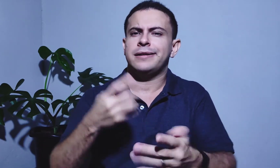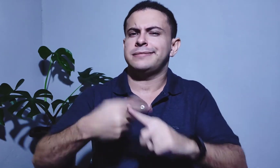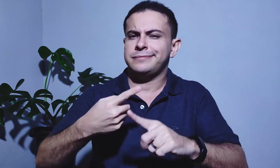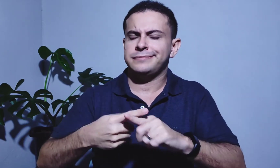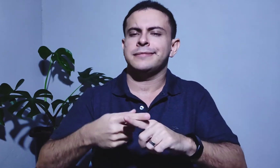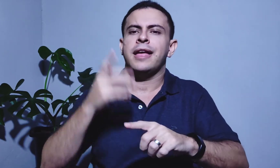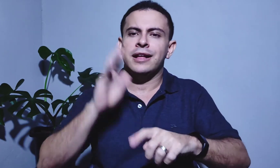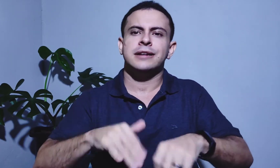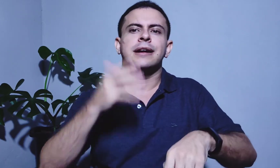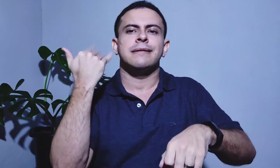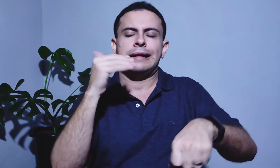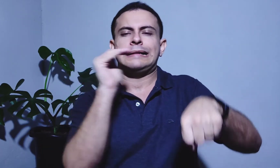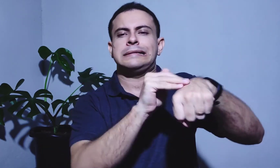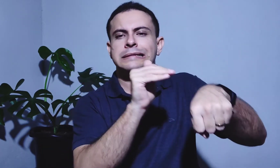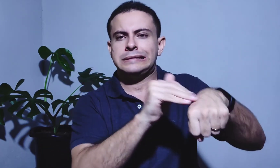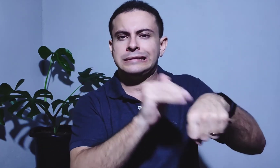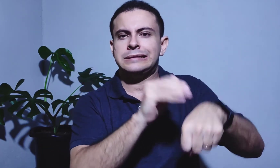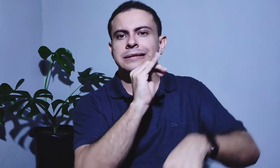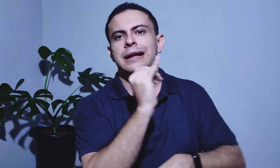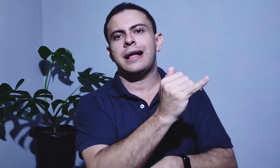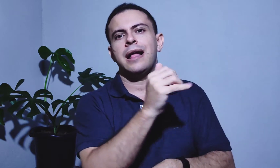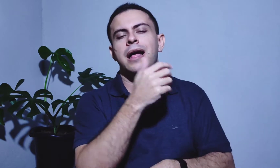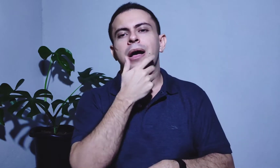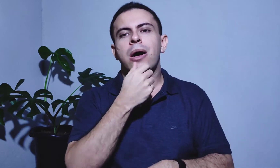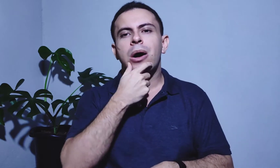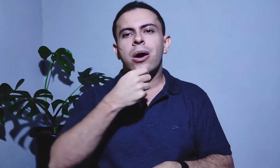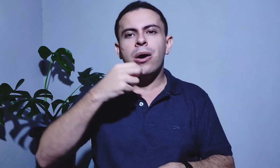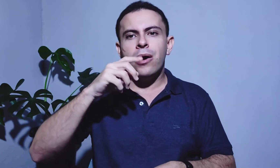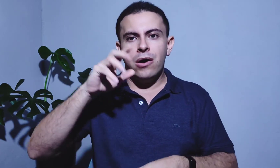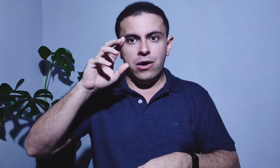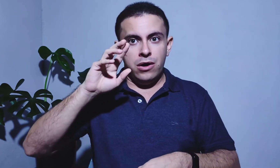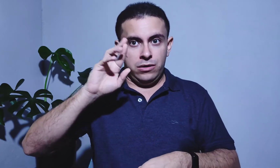Porque eu já falei para o...